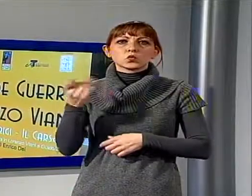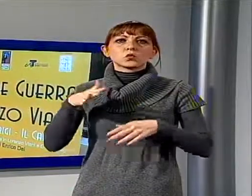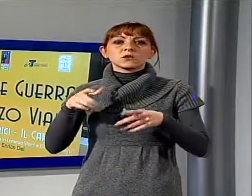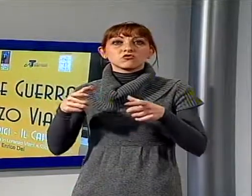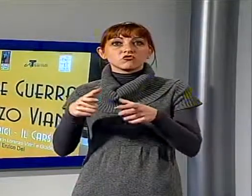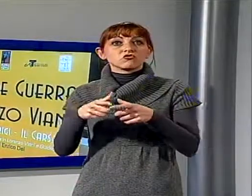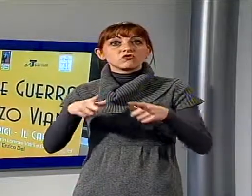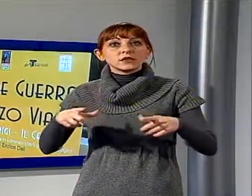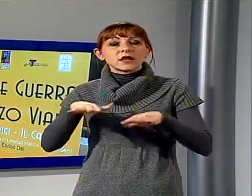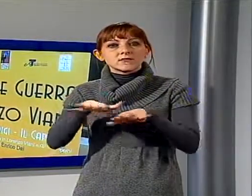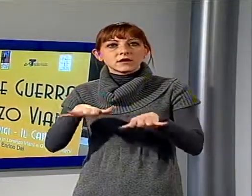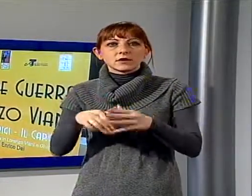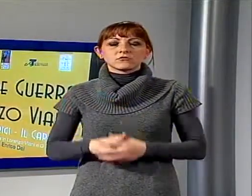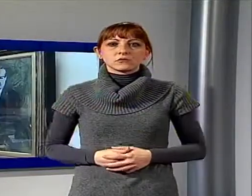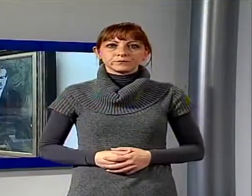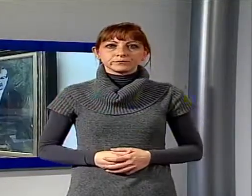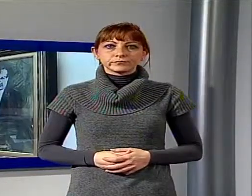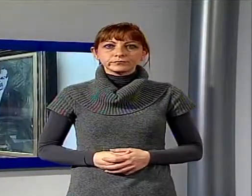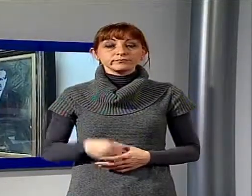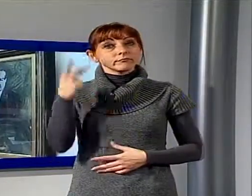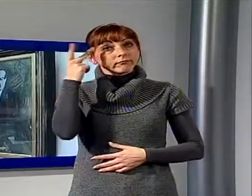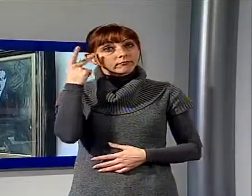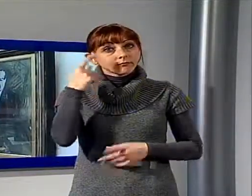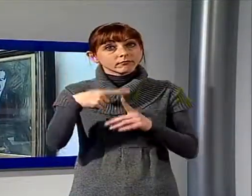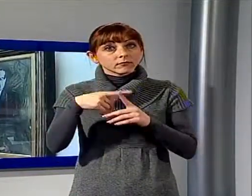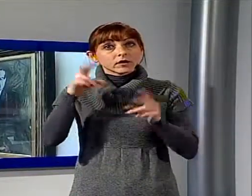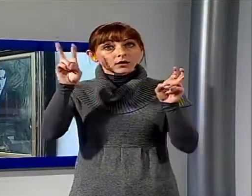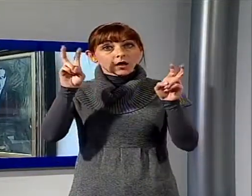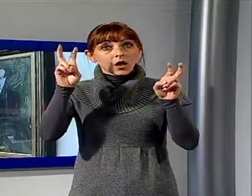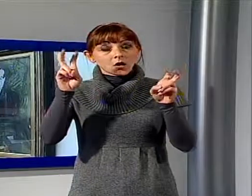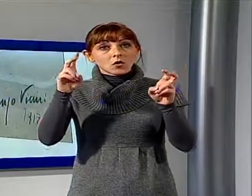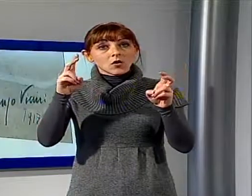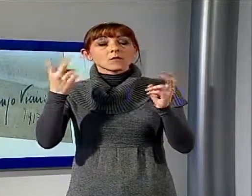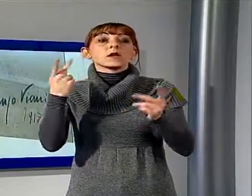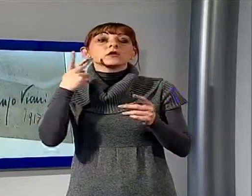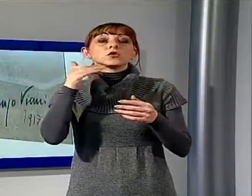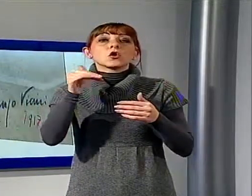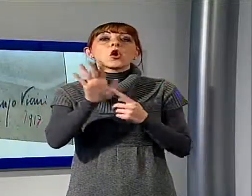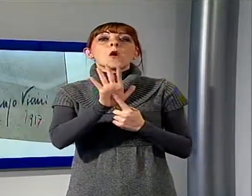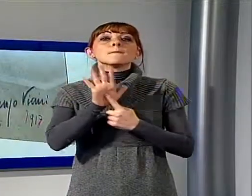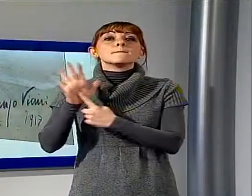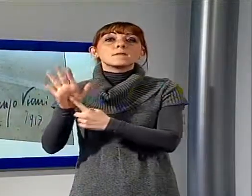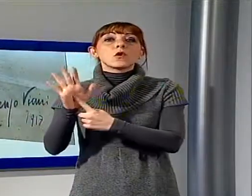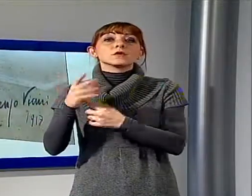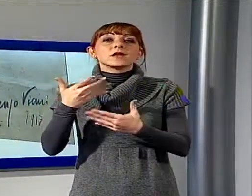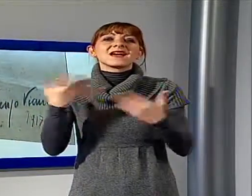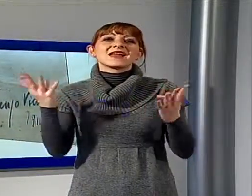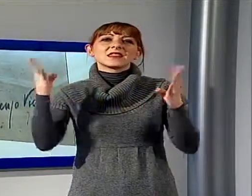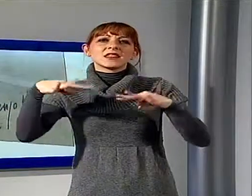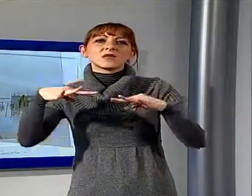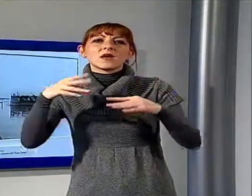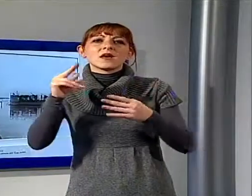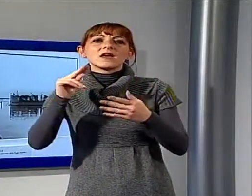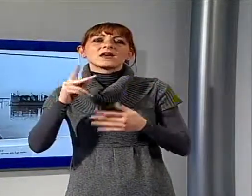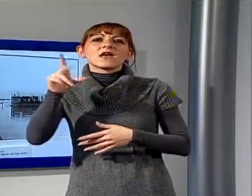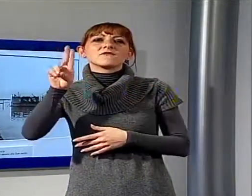Al di là del carnevale c'è stato spazio anche per parlare della mostra La Grande Guerra di Viani, il cui catalogo sarà presentato a Palazzo Madama.